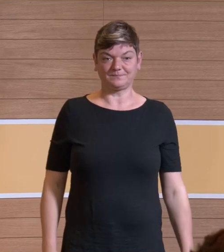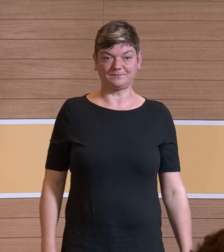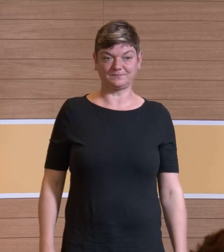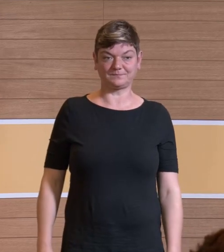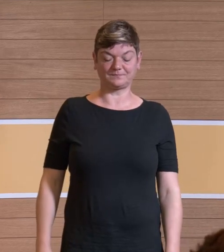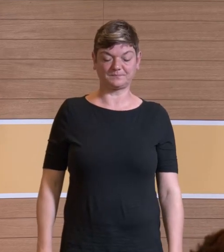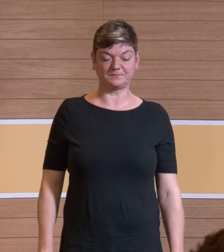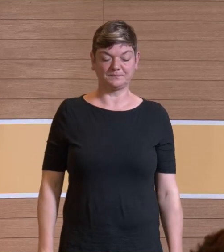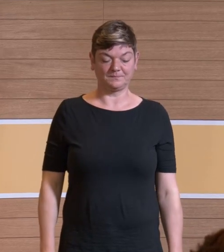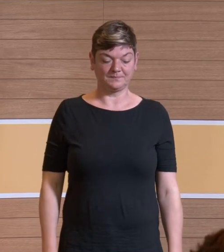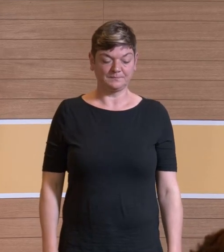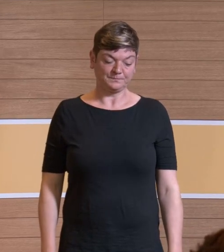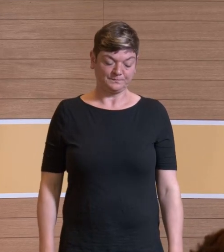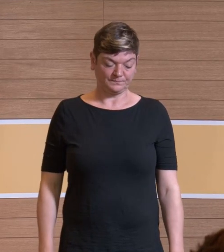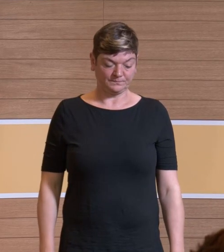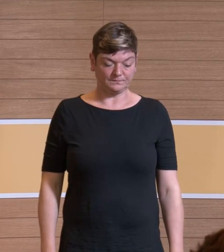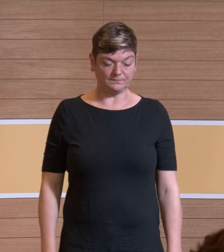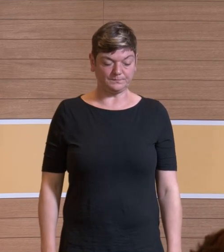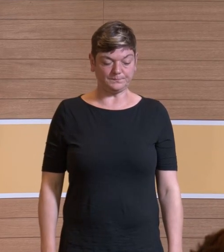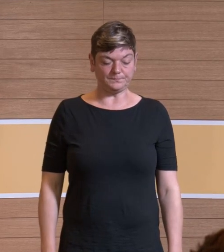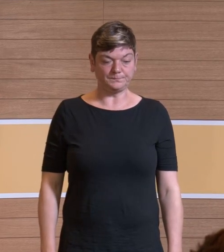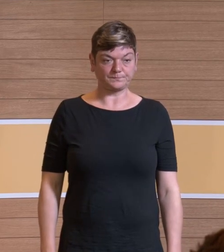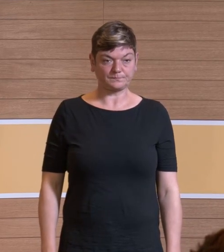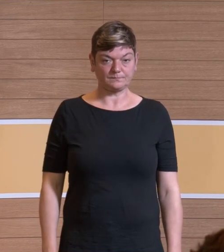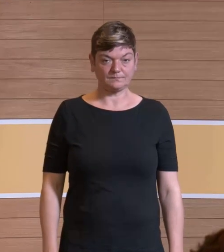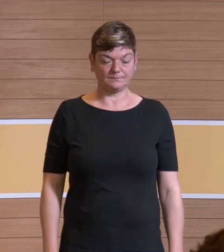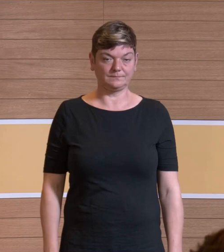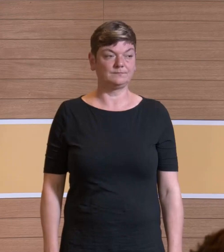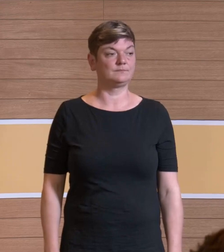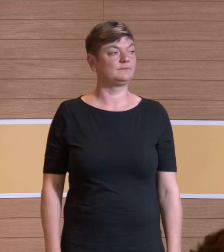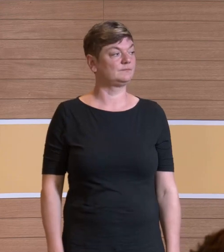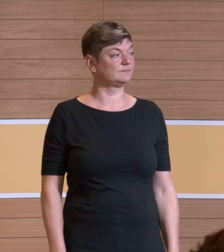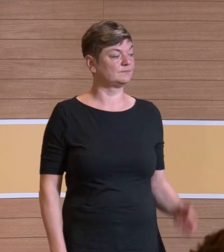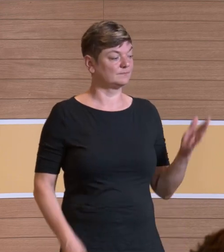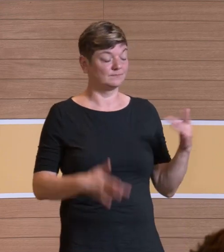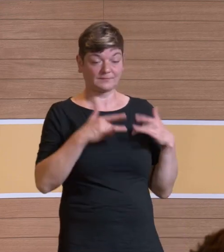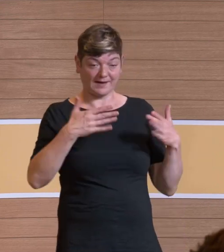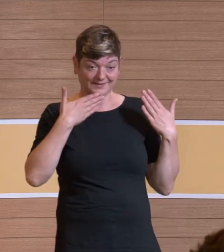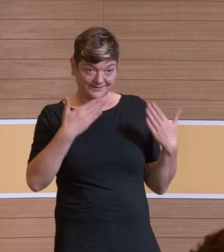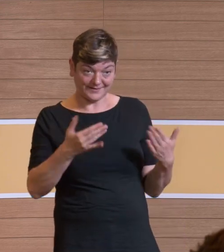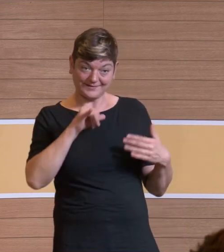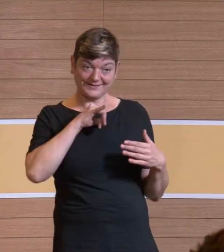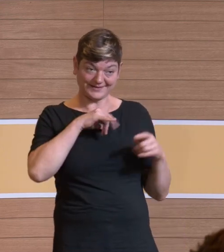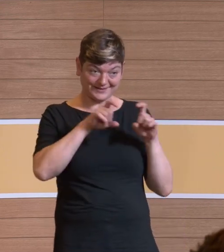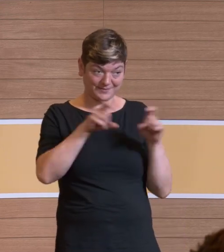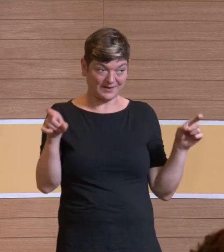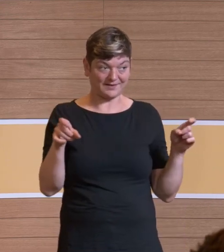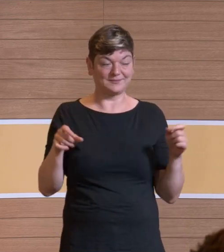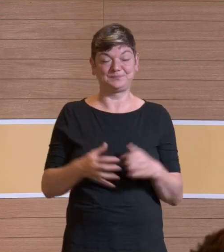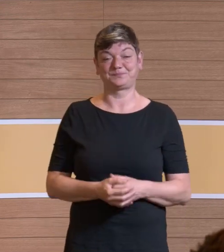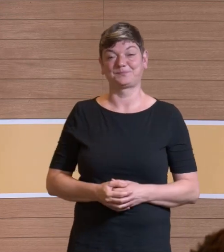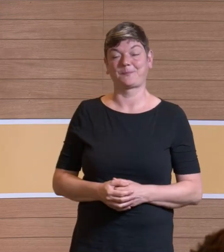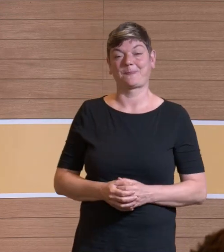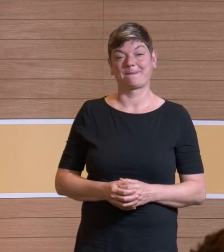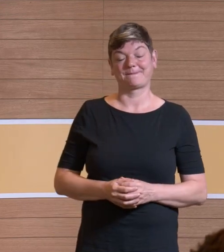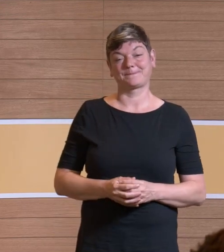Ja, Herr Professor Steffens, bin ich noch dran? Ja, ganz herzlichen Dank für die spannende Auswirkung, ich gebe auf die andere Seite, damit